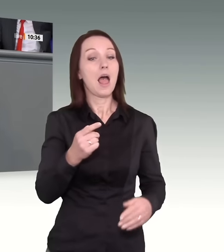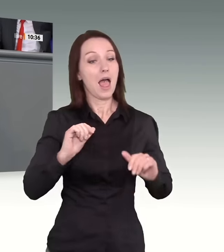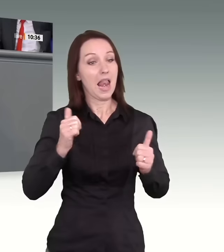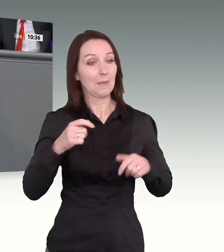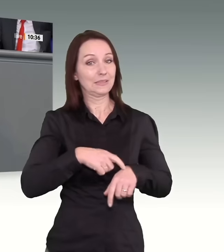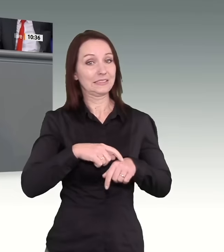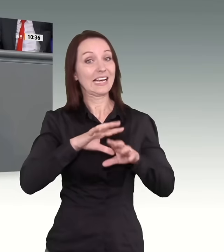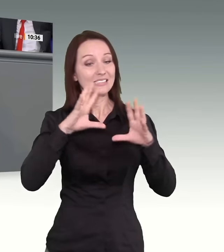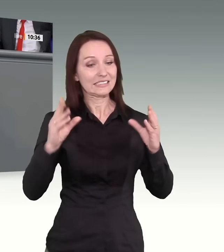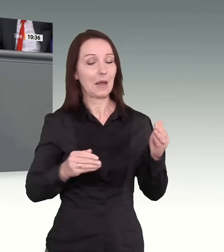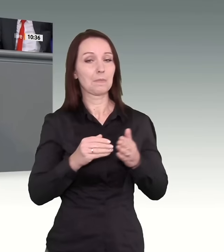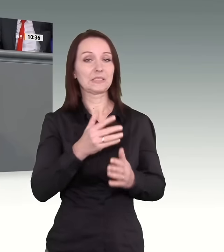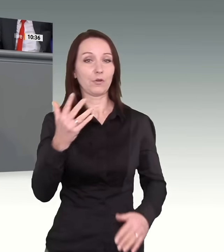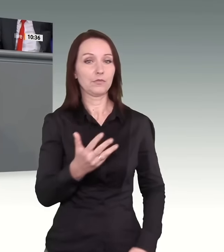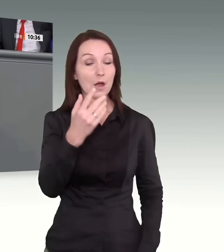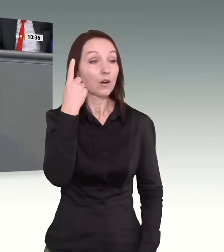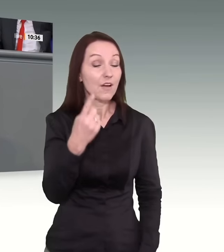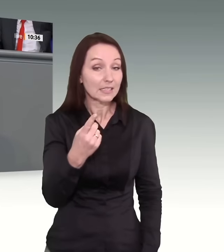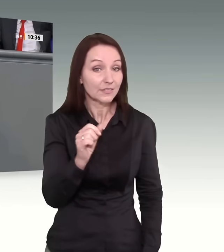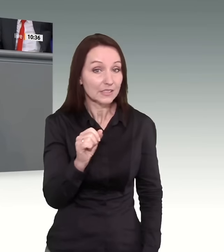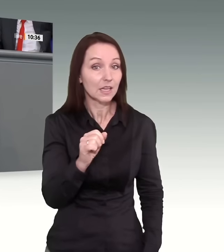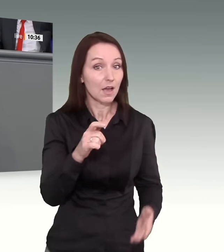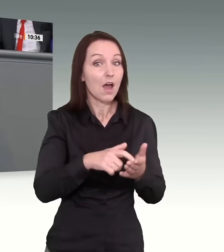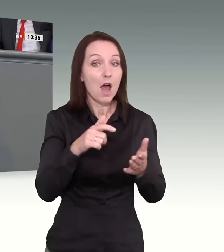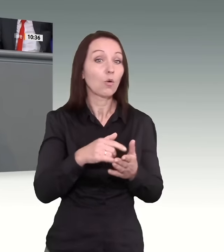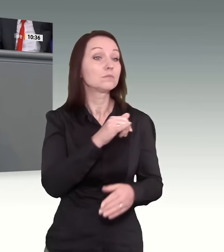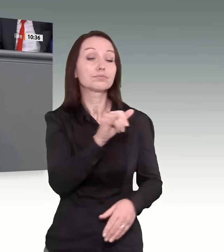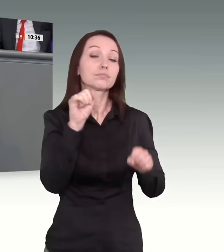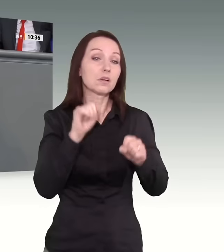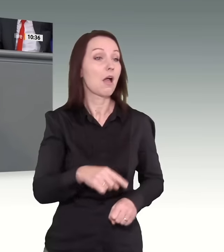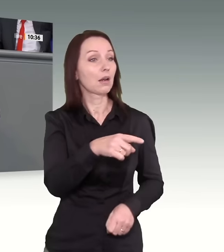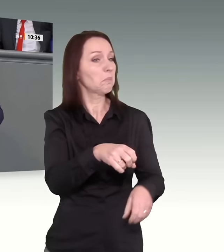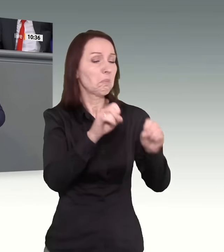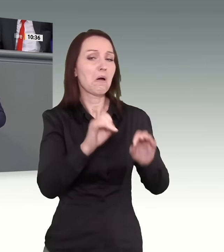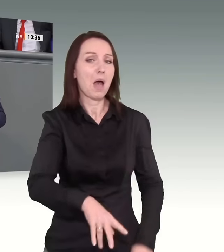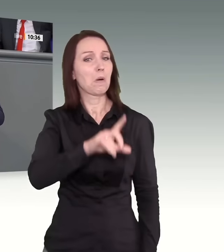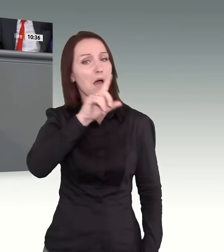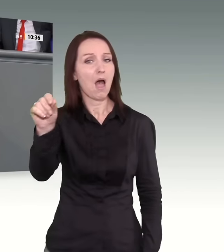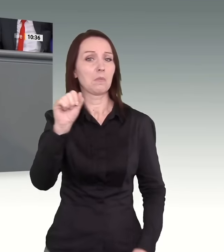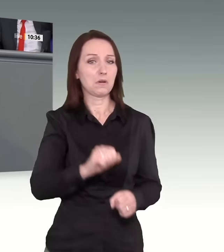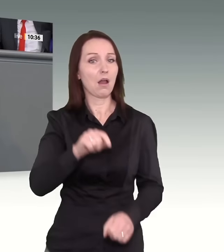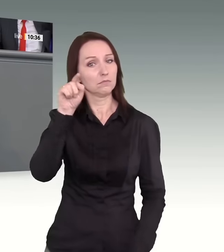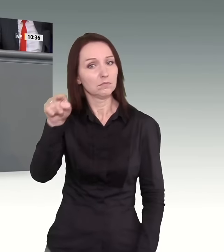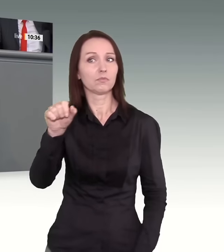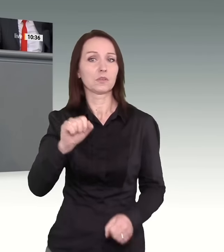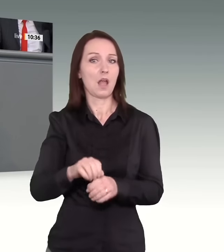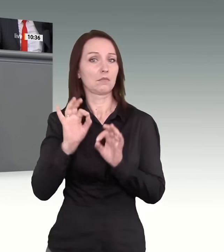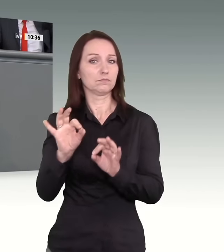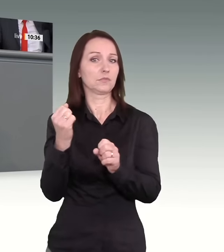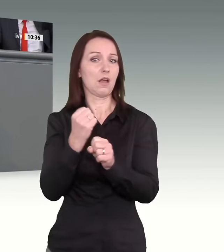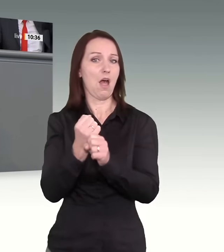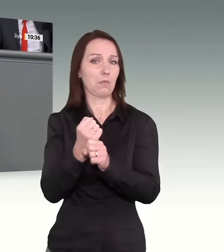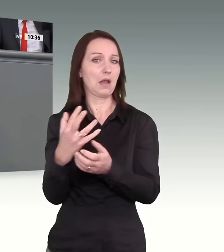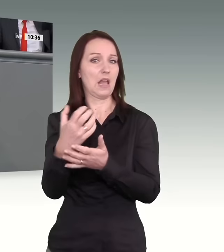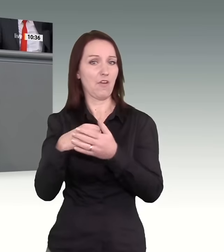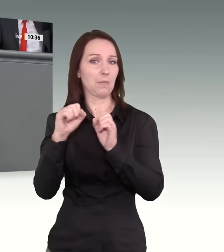sinnvolle Erwerbstätigkeit wahrzunehmen. Ja, die CDU hat in gewisser Weise recht. Migrationsentscheidungen basieren auf einer Vielzahl von Gründen.